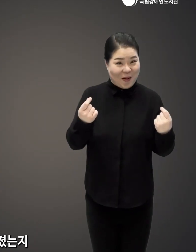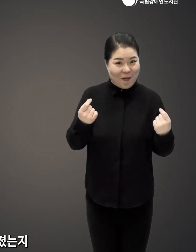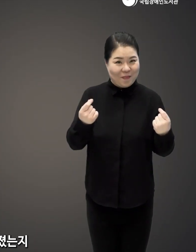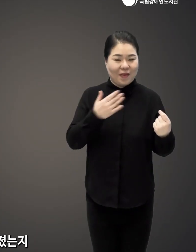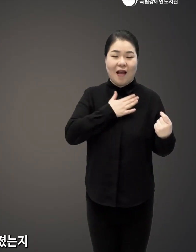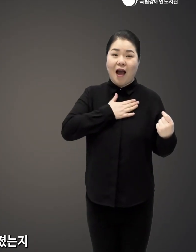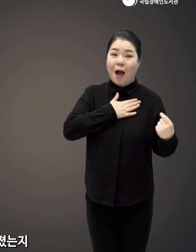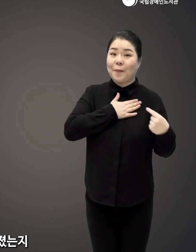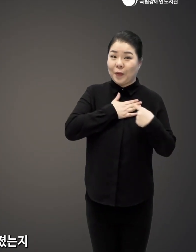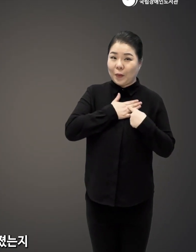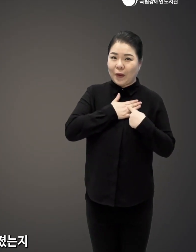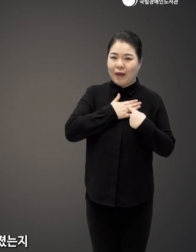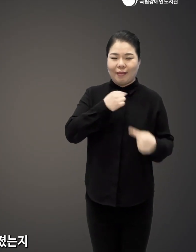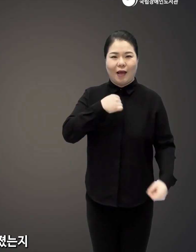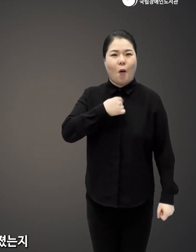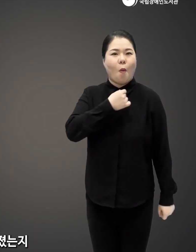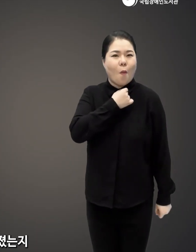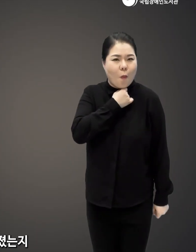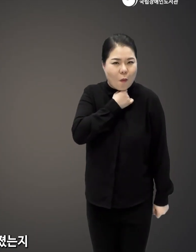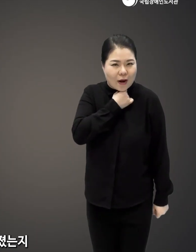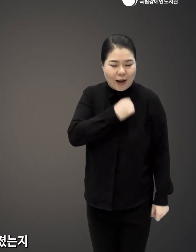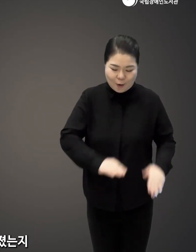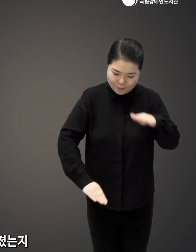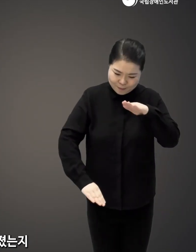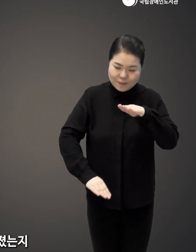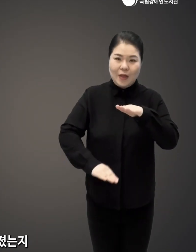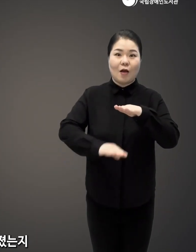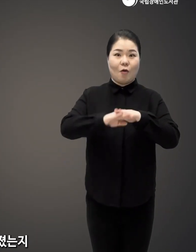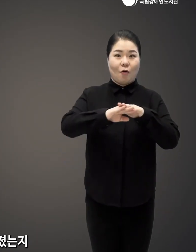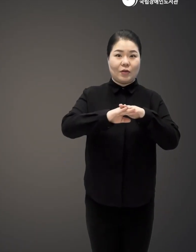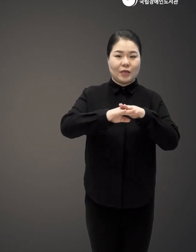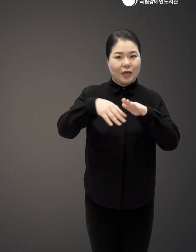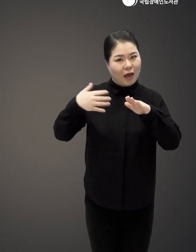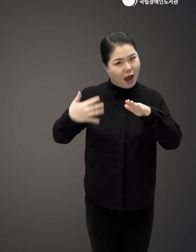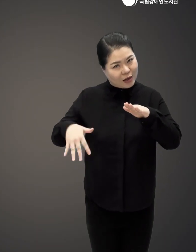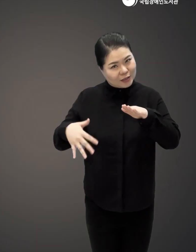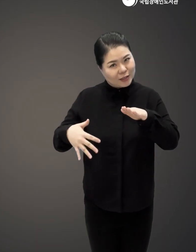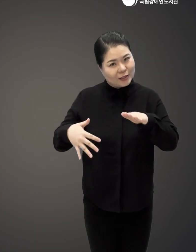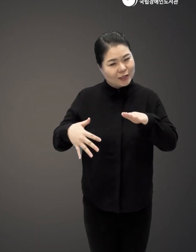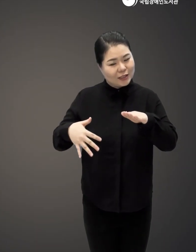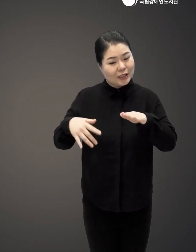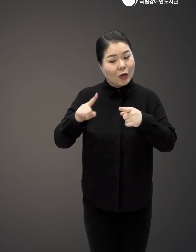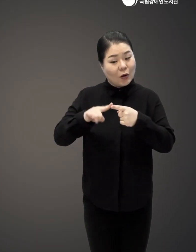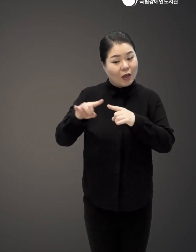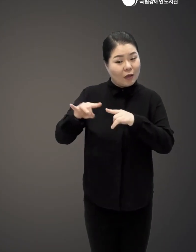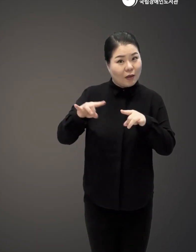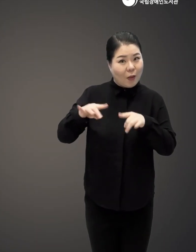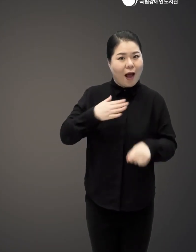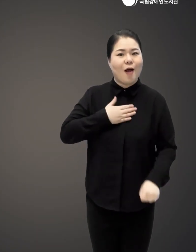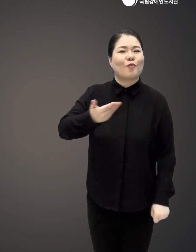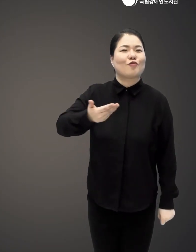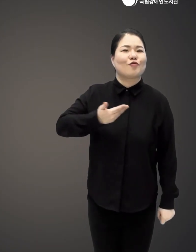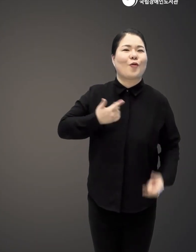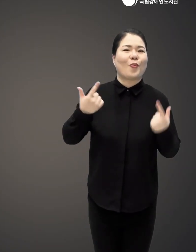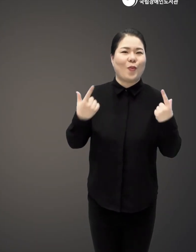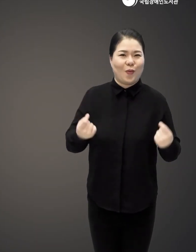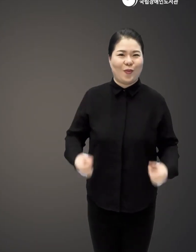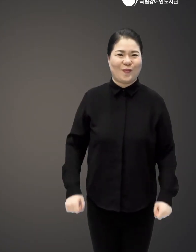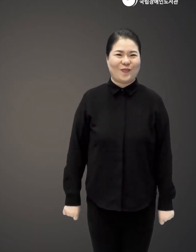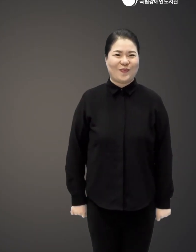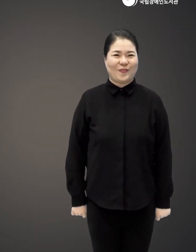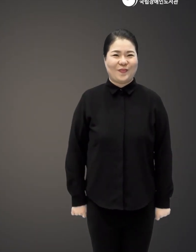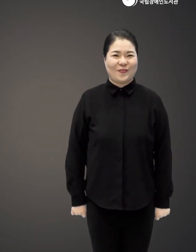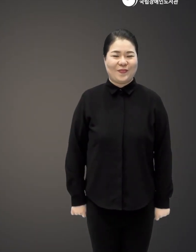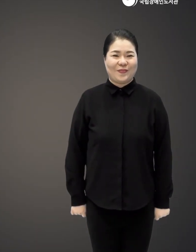이 감정이라는 것은요 내 이면에 있는 욕구가 채워졌는지 아니면 그렇지 않은지를 알려주는 신호와도 같습니다